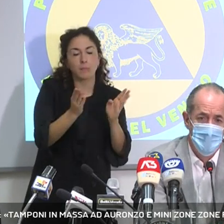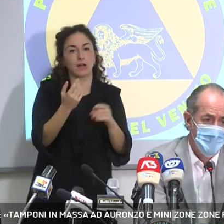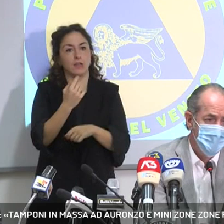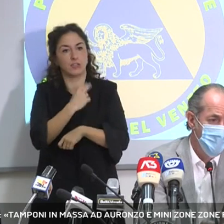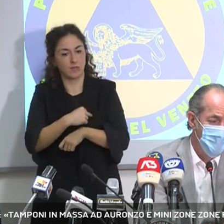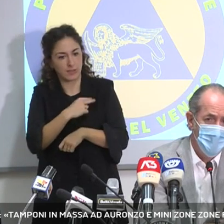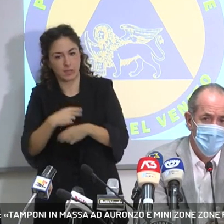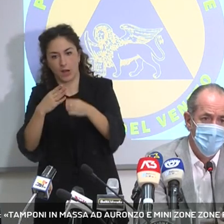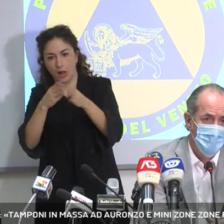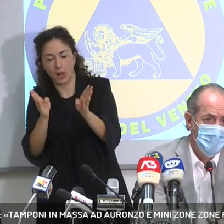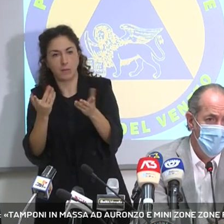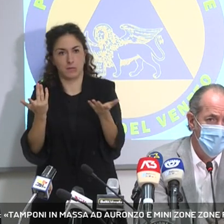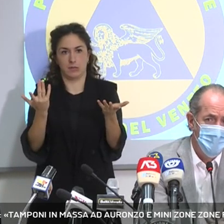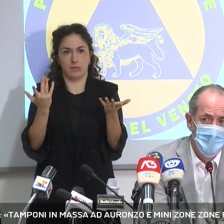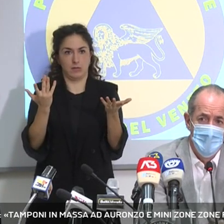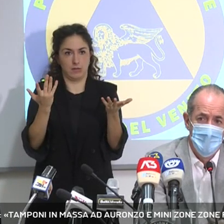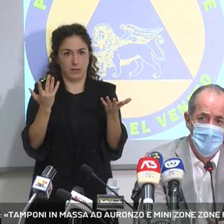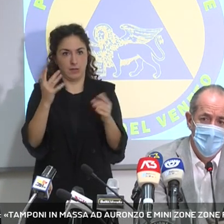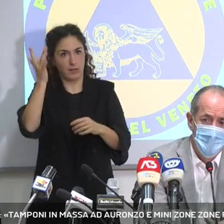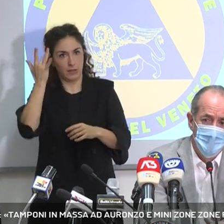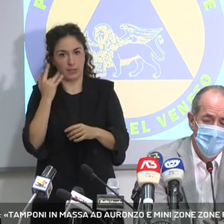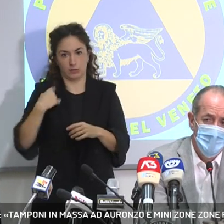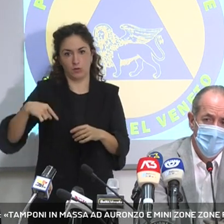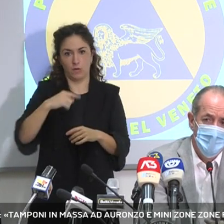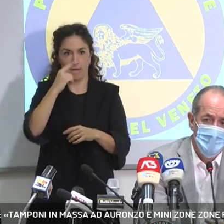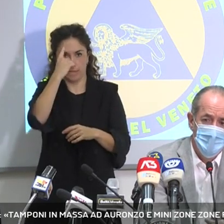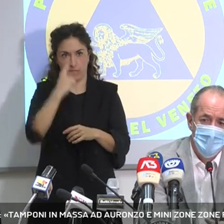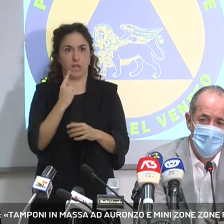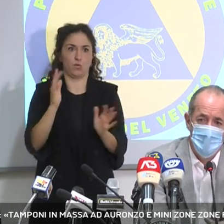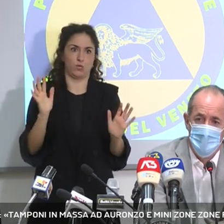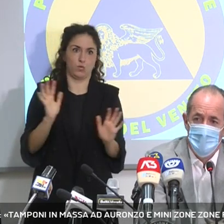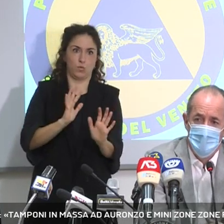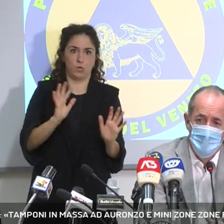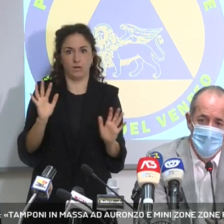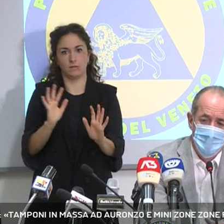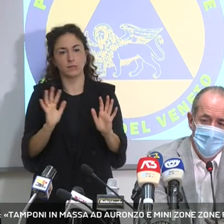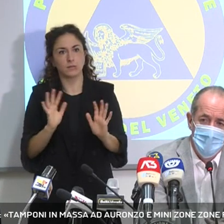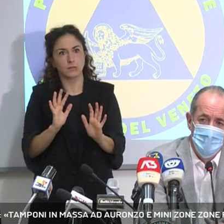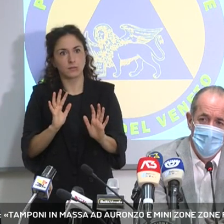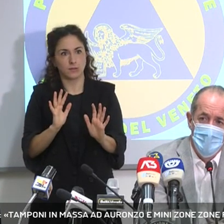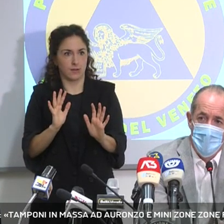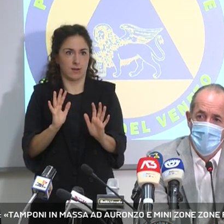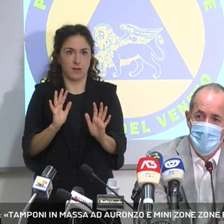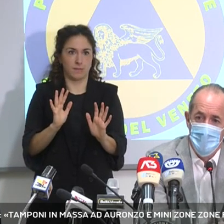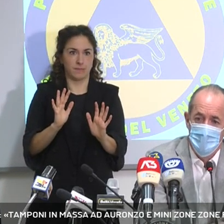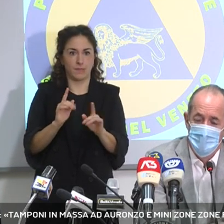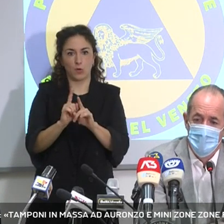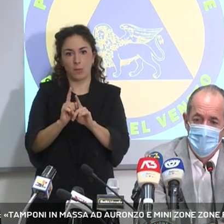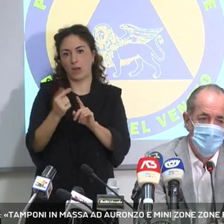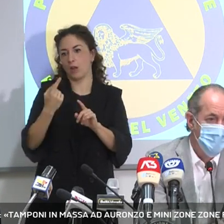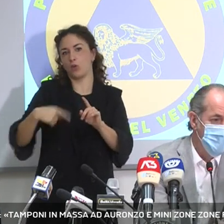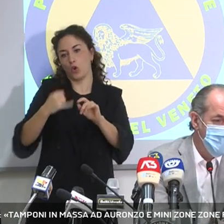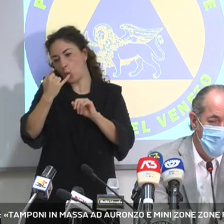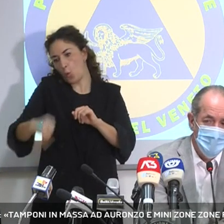'altro, si fa fare la figura veramente della periferia,